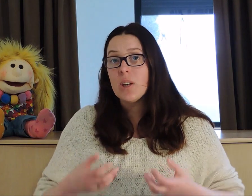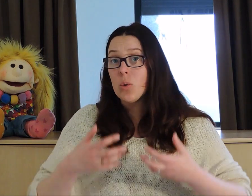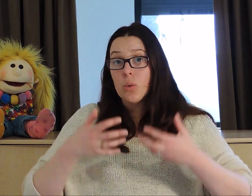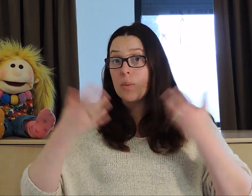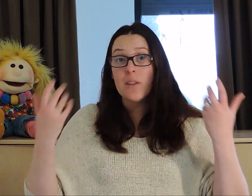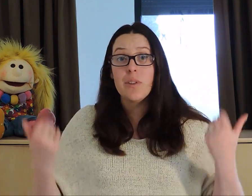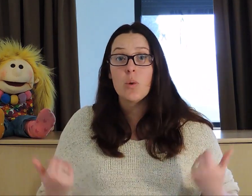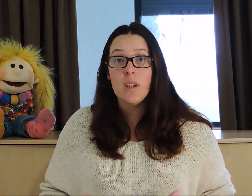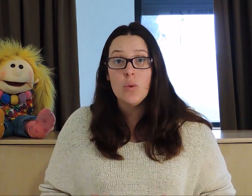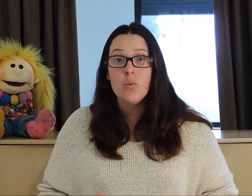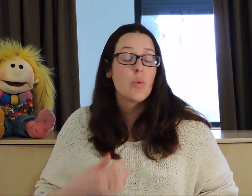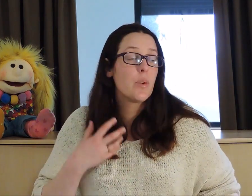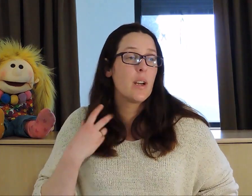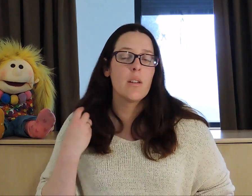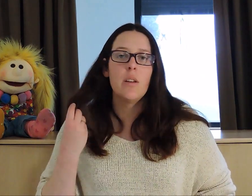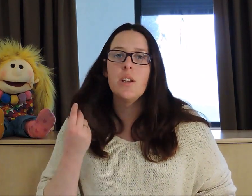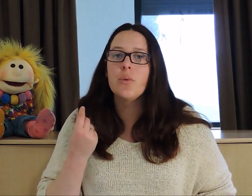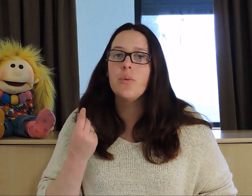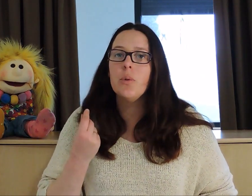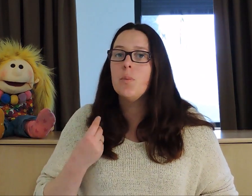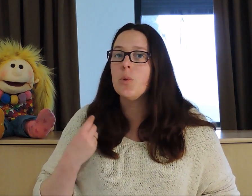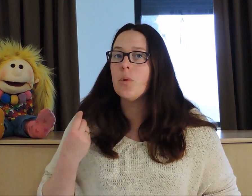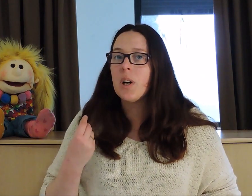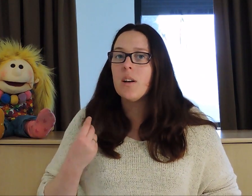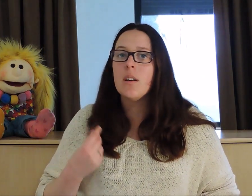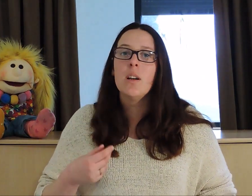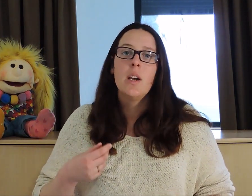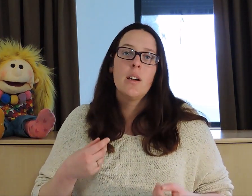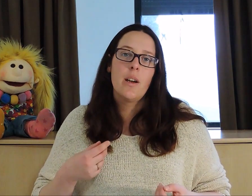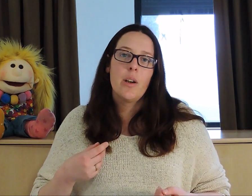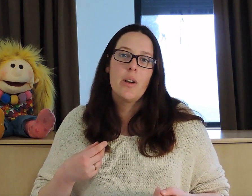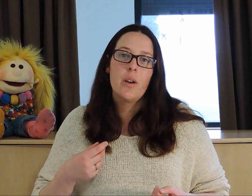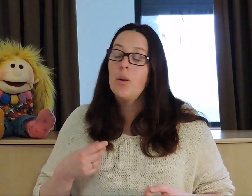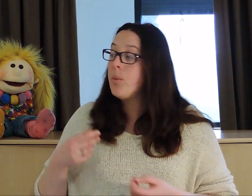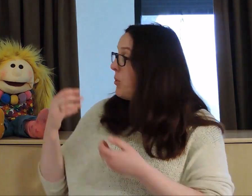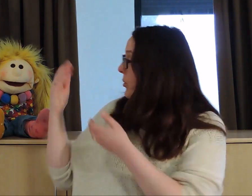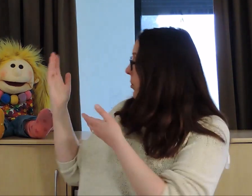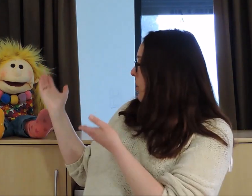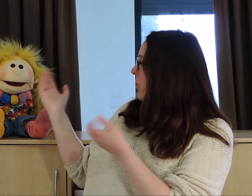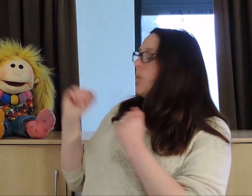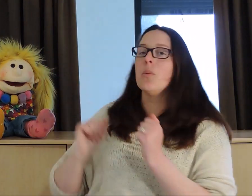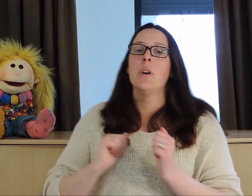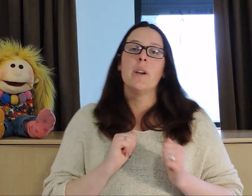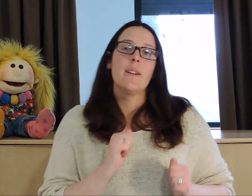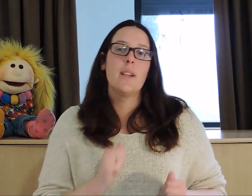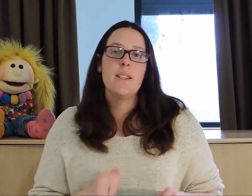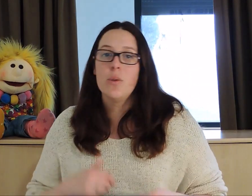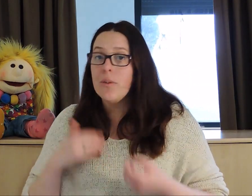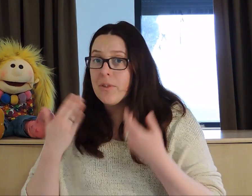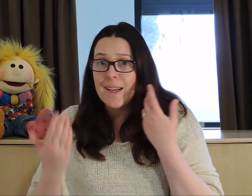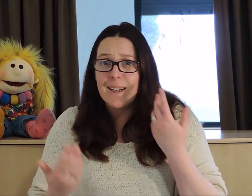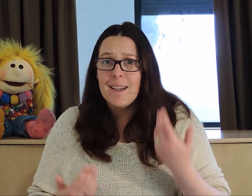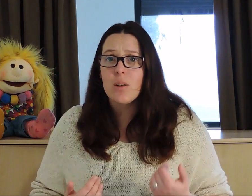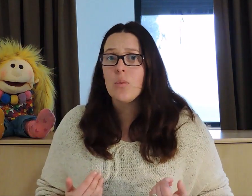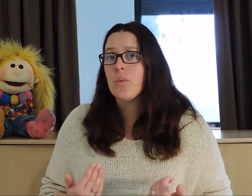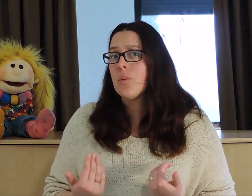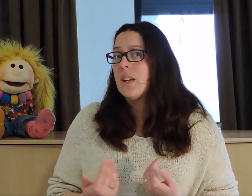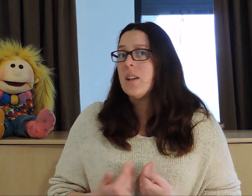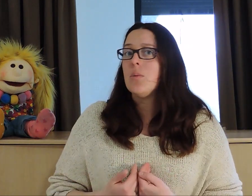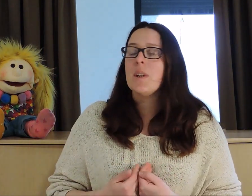fait qu'on est nous, qu'on a les cheveux plutôt bruns, plutôt blonds, les yeux verts, qu'on est une